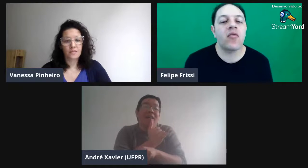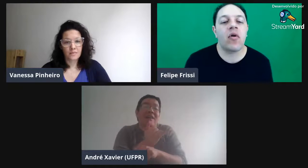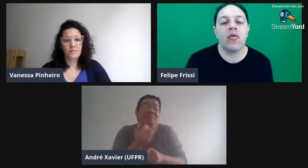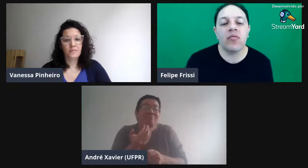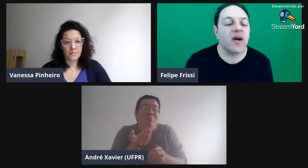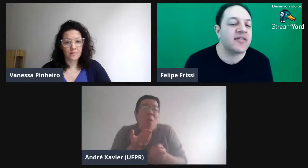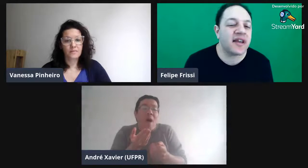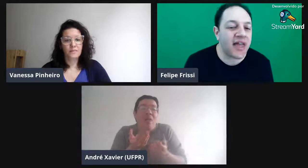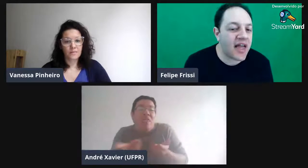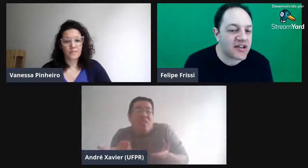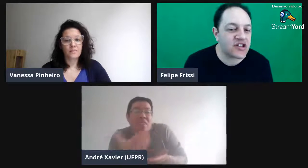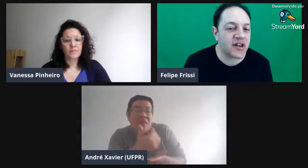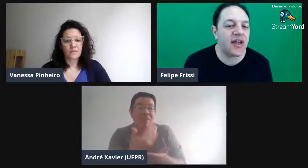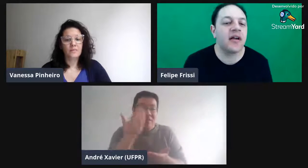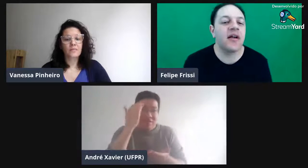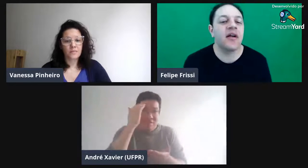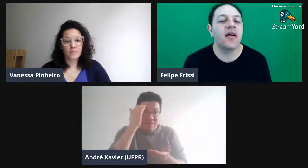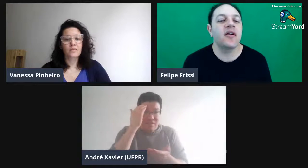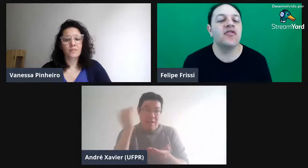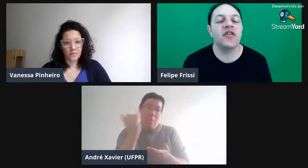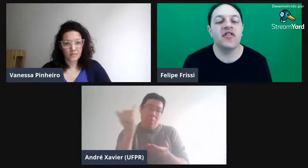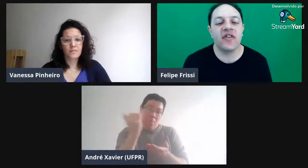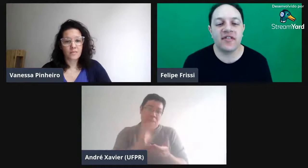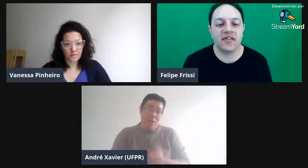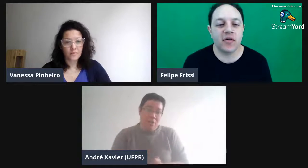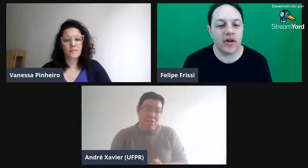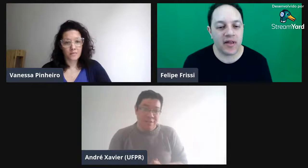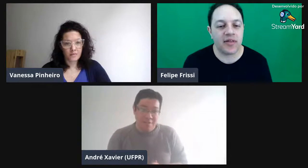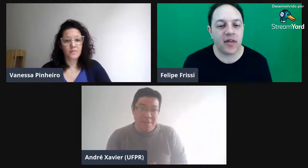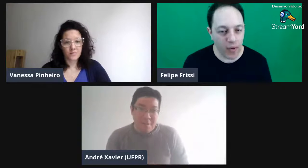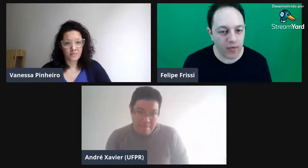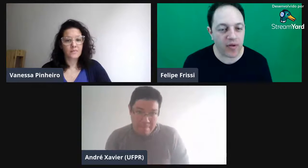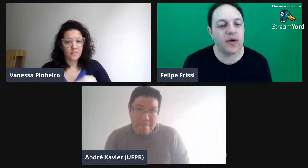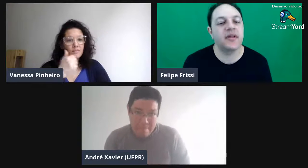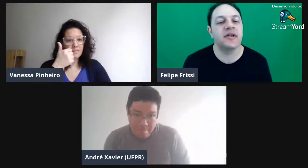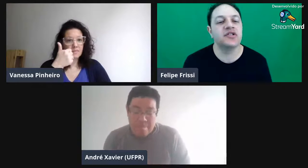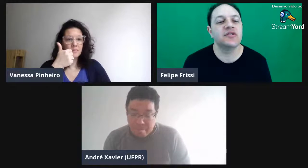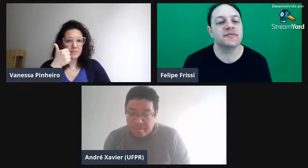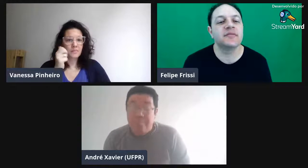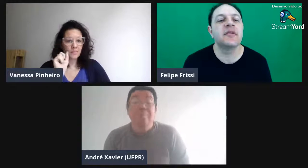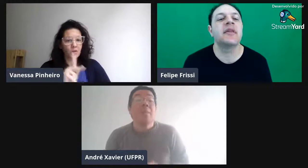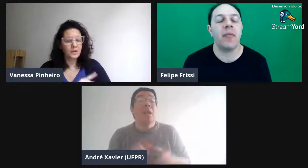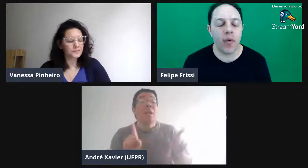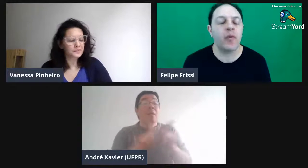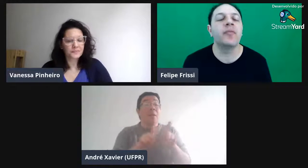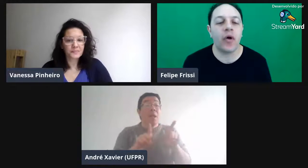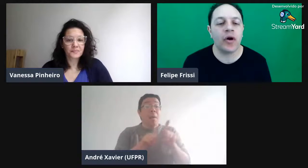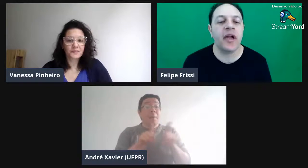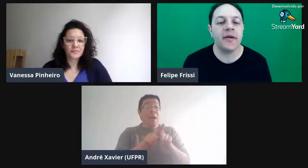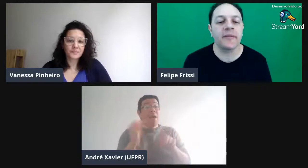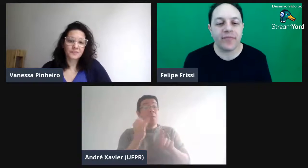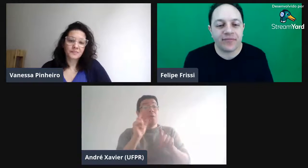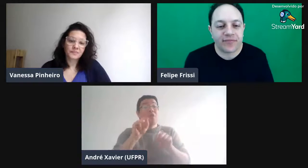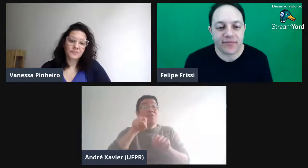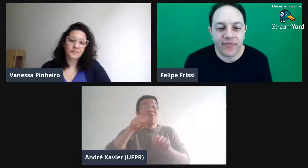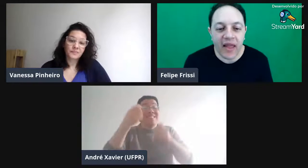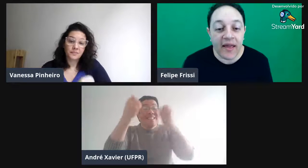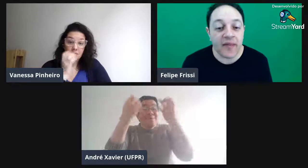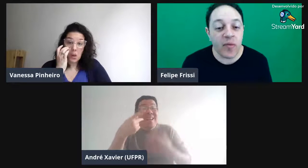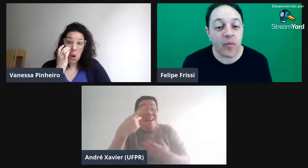uma estratégia, né? De fazer essa coleta, tá bom? É importante. Tá bom. Ok. Também é